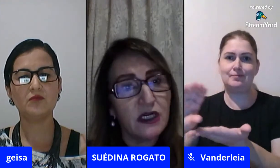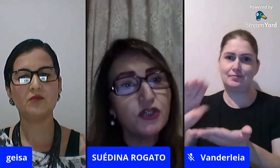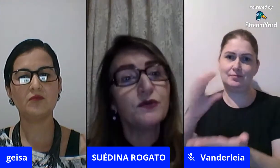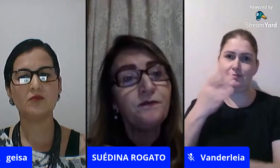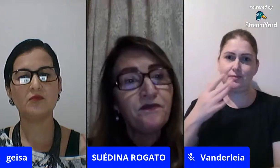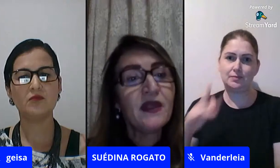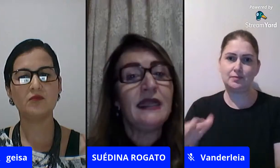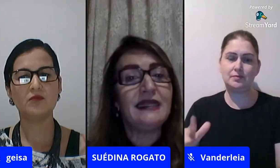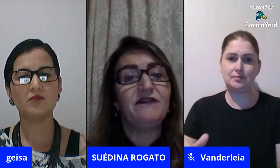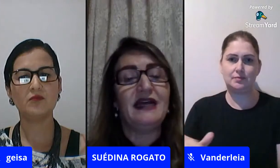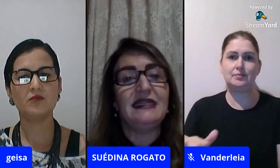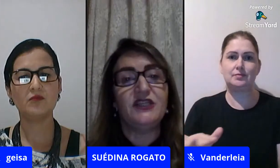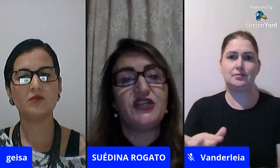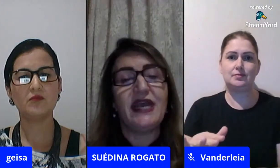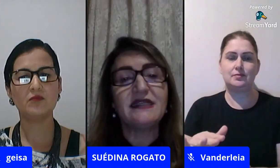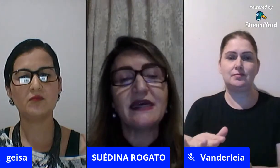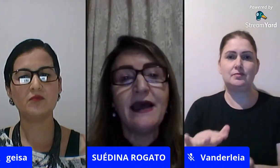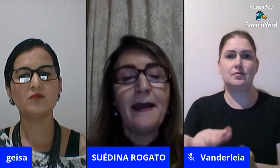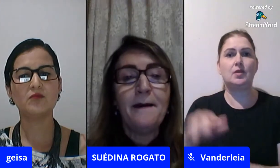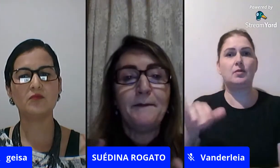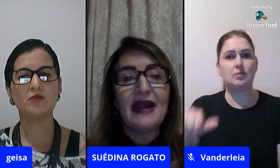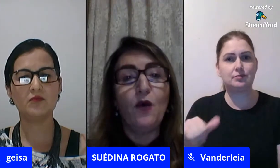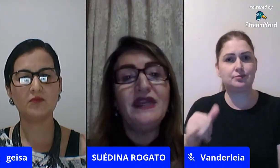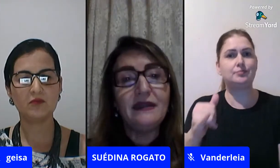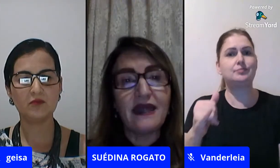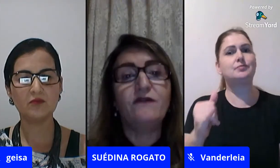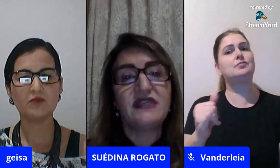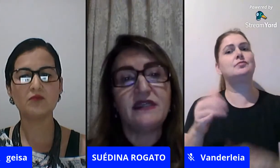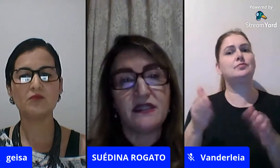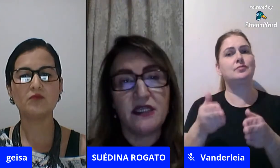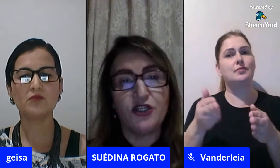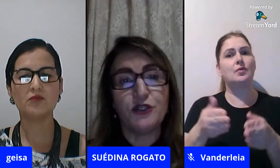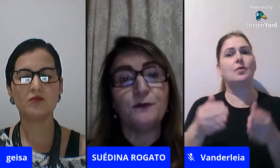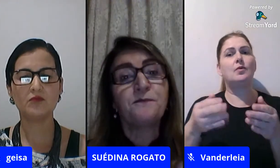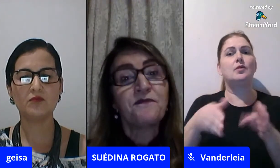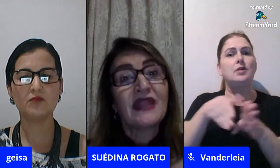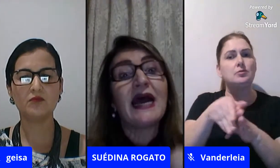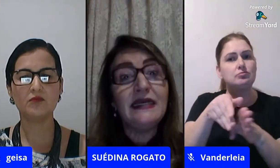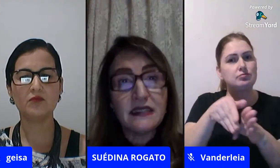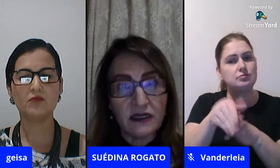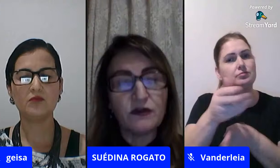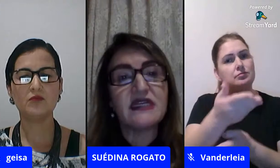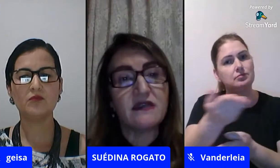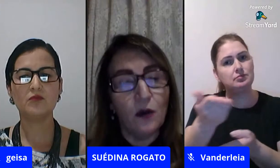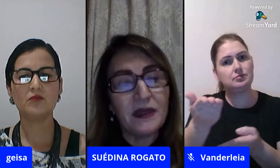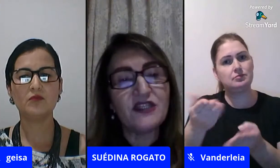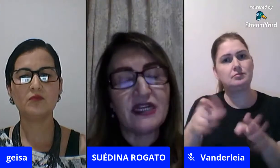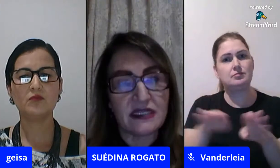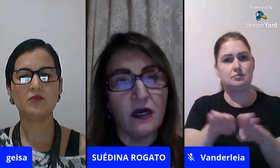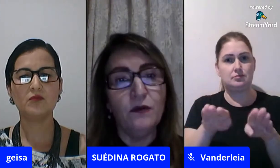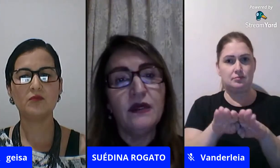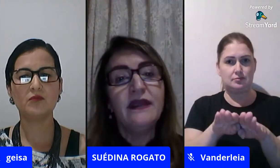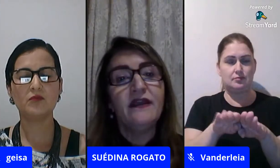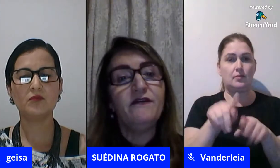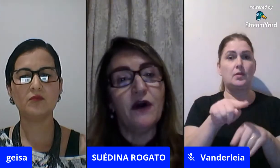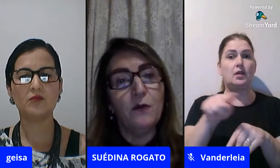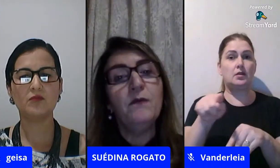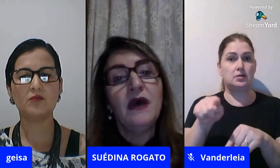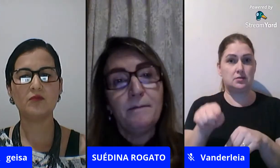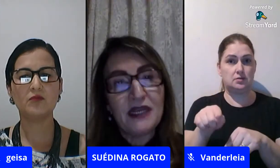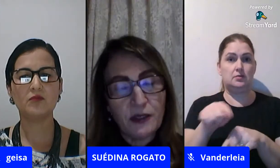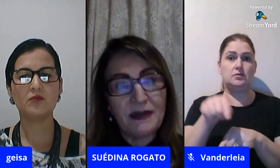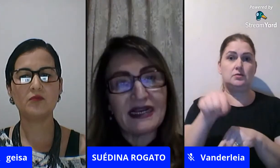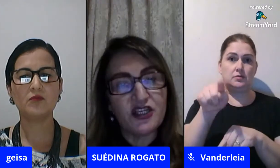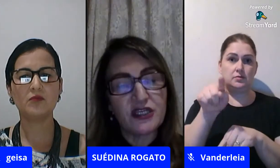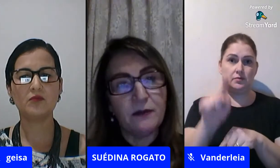aproveitando o gancho da fala da Geisa para orientar vocês nesse sentido aí sim vocês vão para a direção e